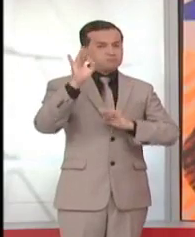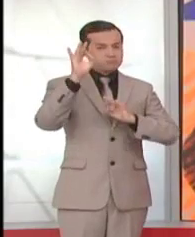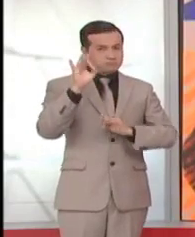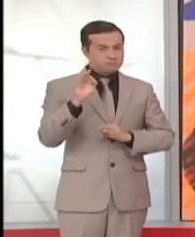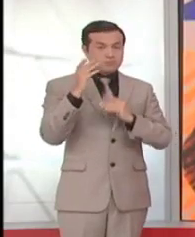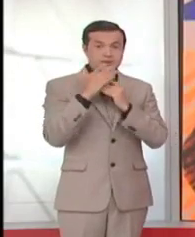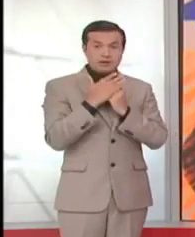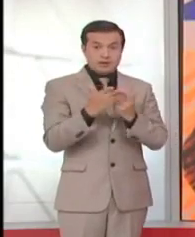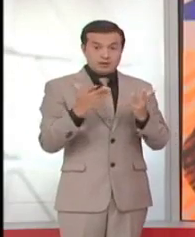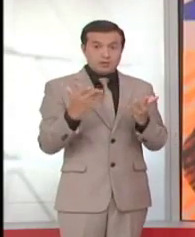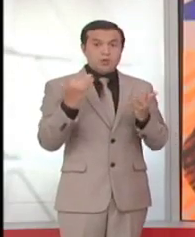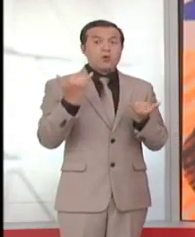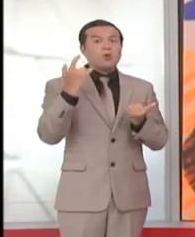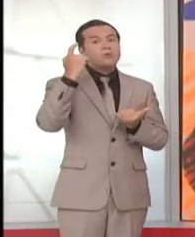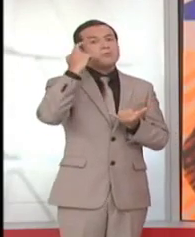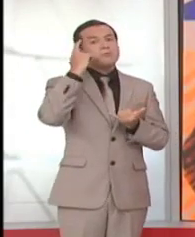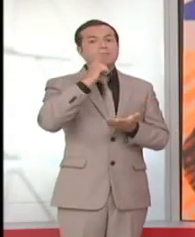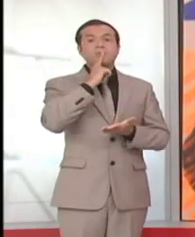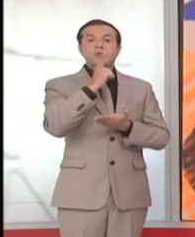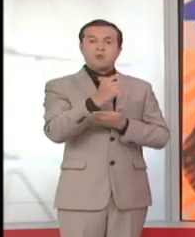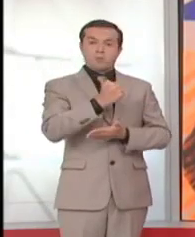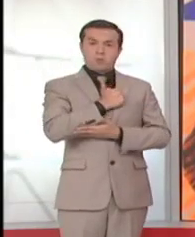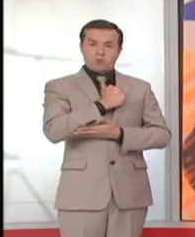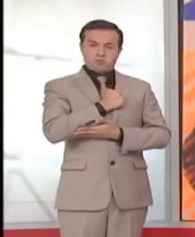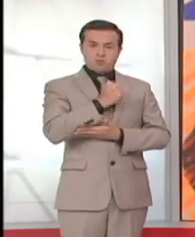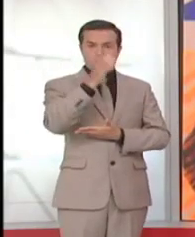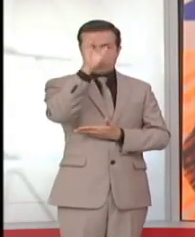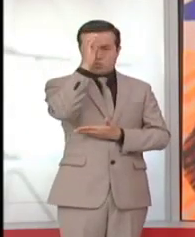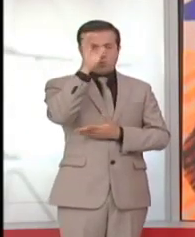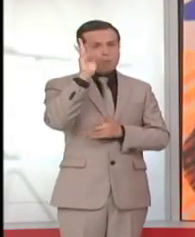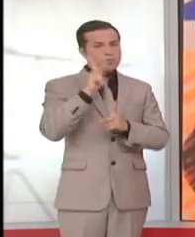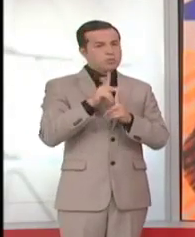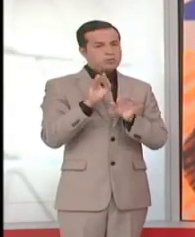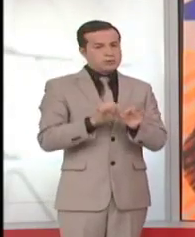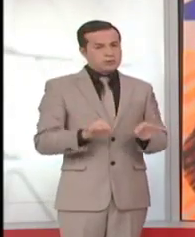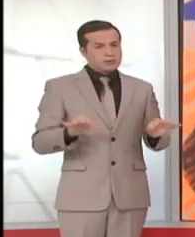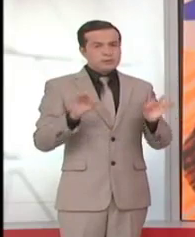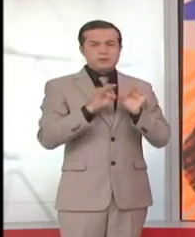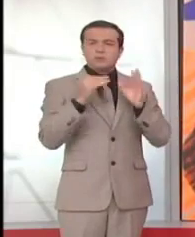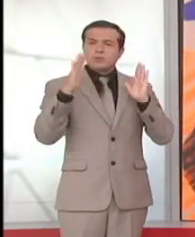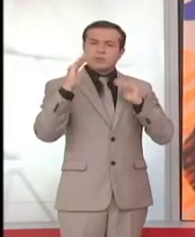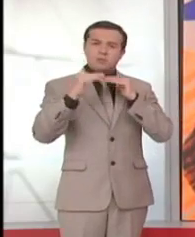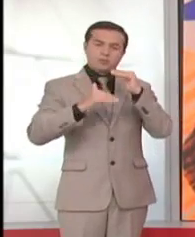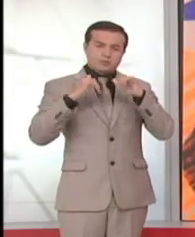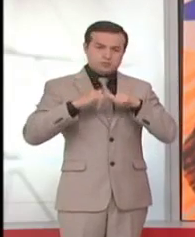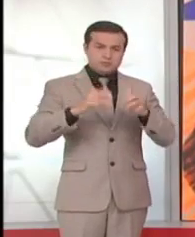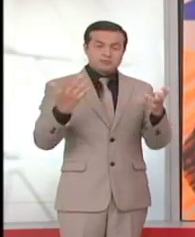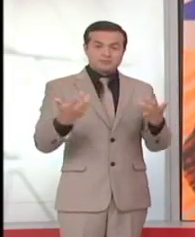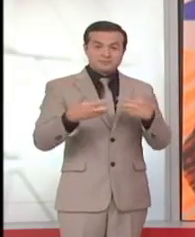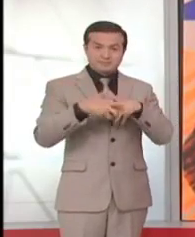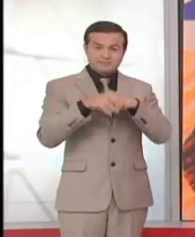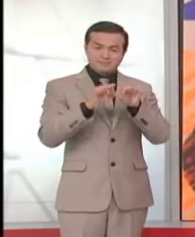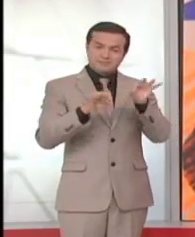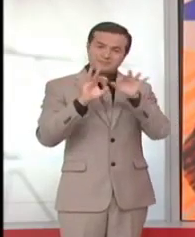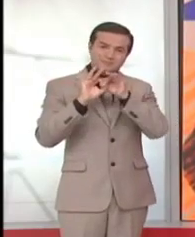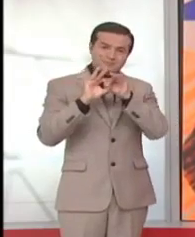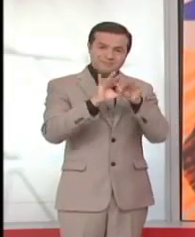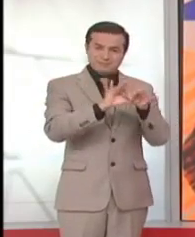creemos que el componente del patrimonio cultural es un componente valiosísimo en cualquier proceso de integración y de cooperación de los diferentes países.